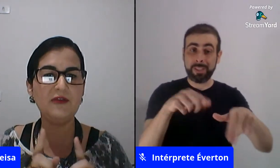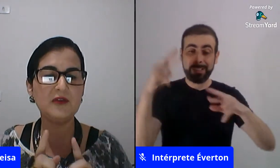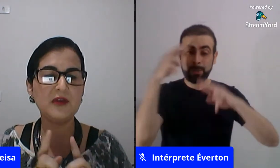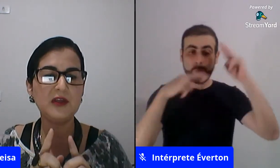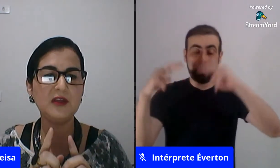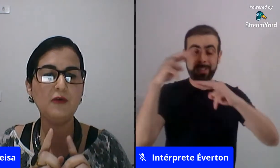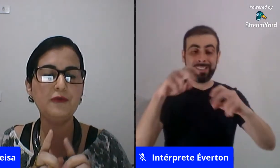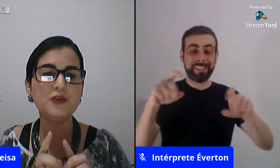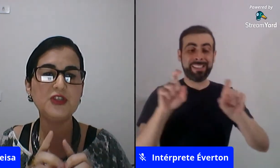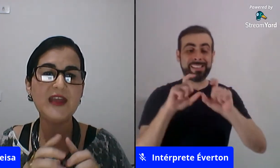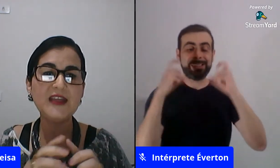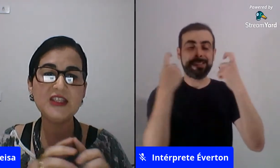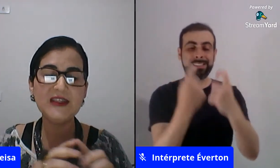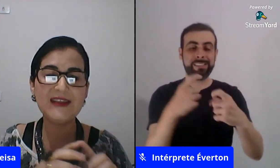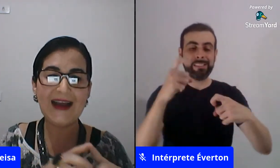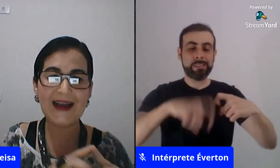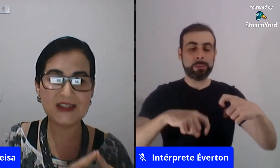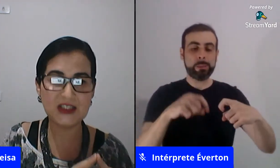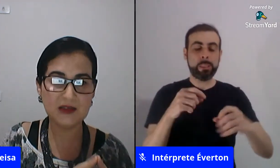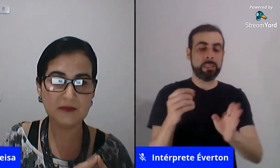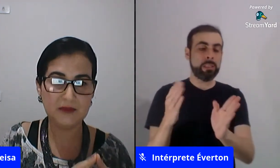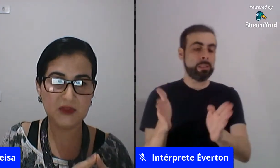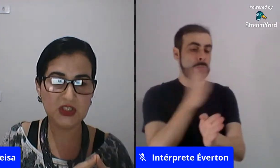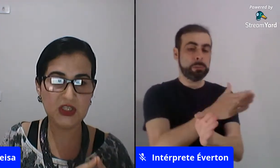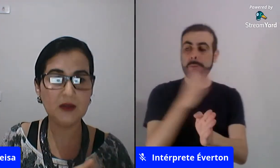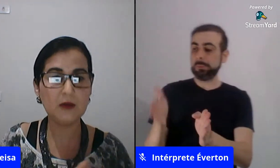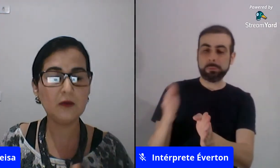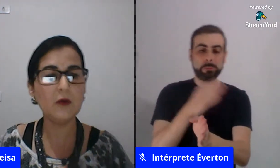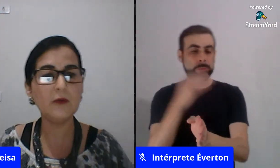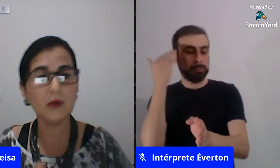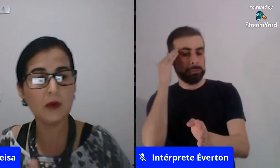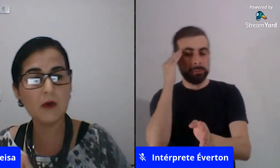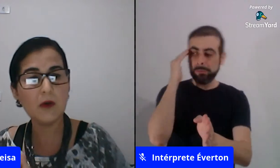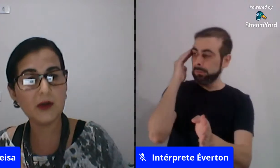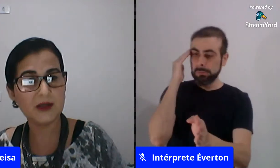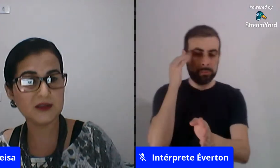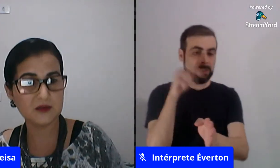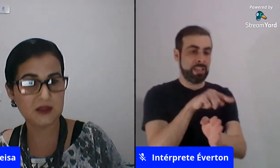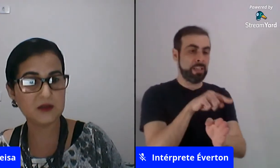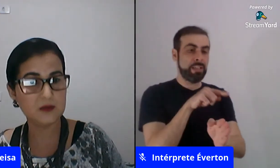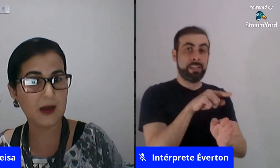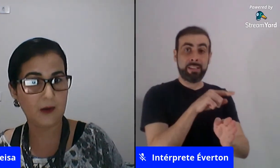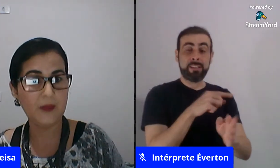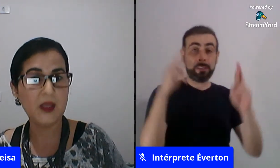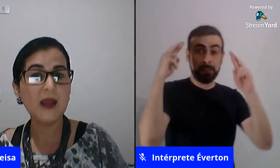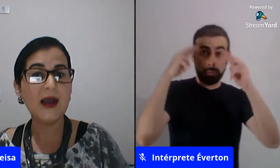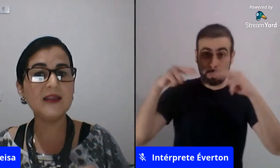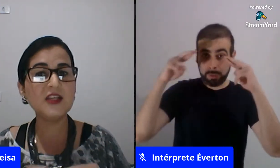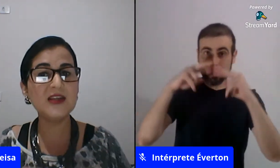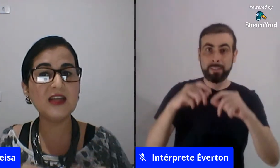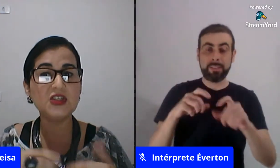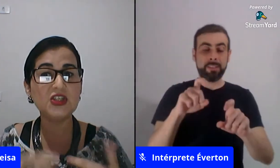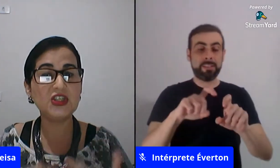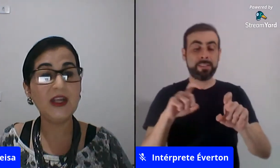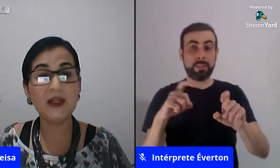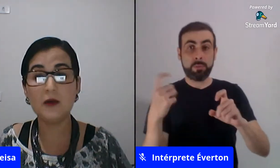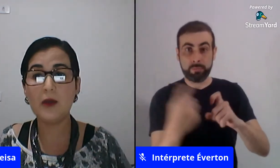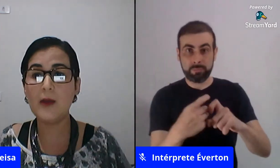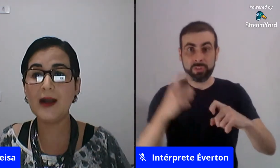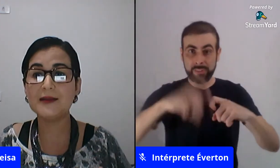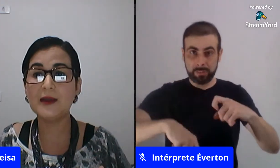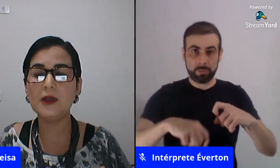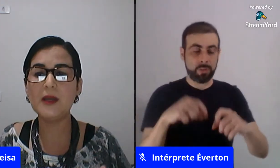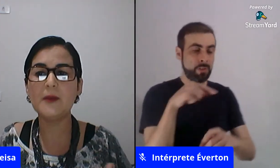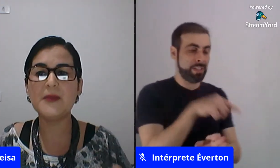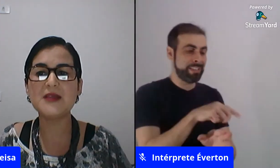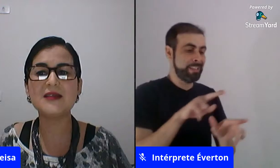que confunde identidade de gênero com a orientação sexual a identidade de gênero